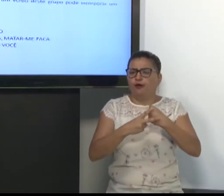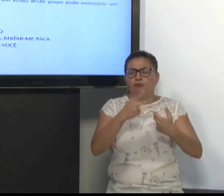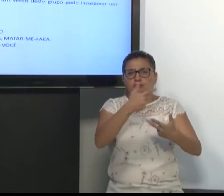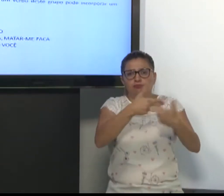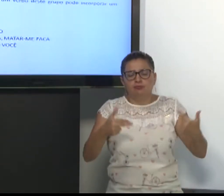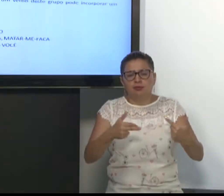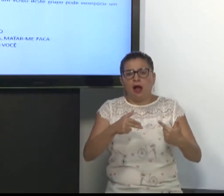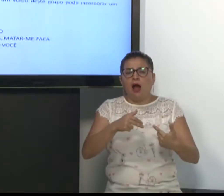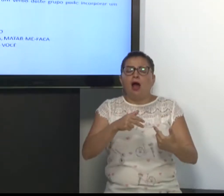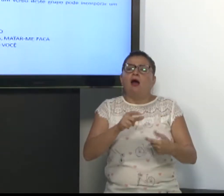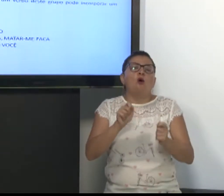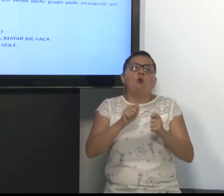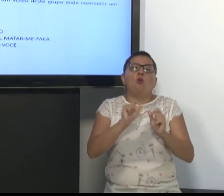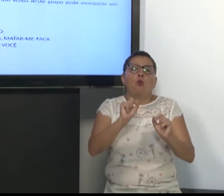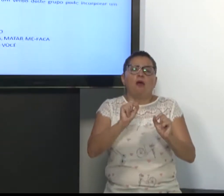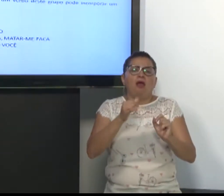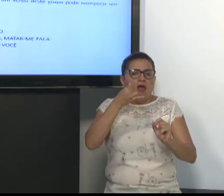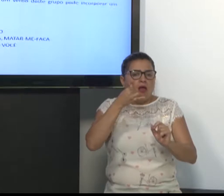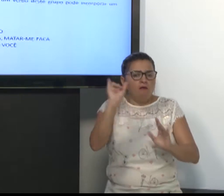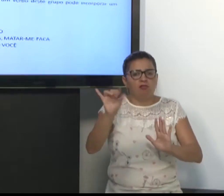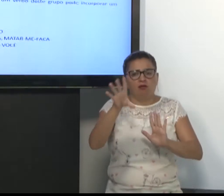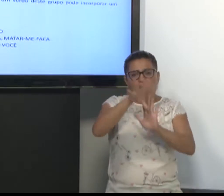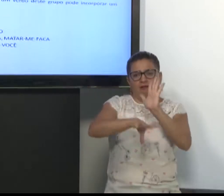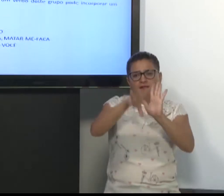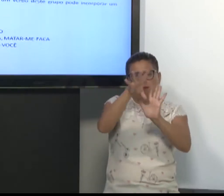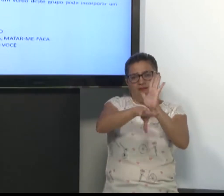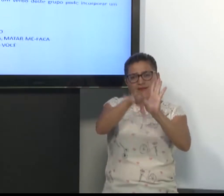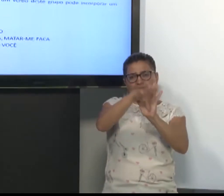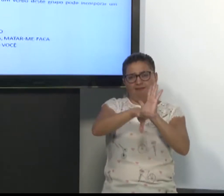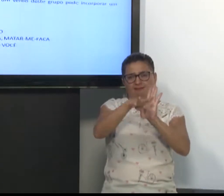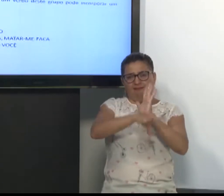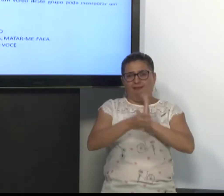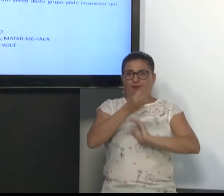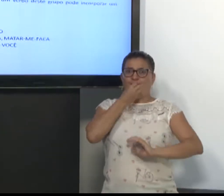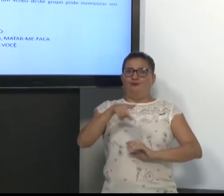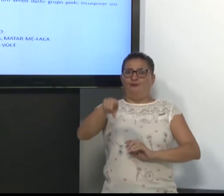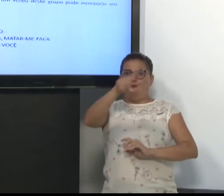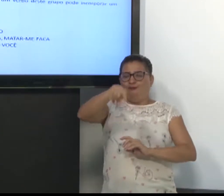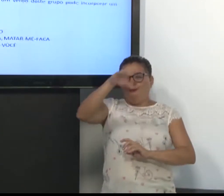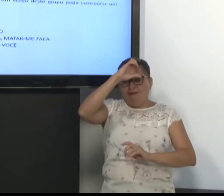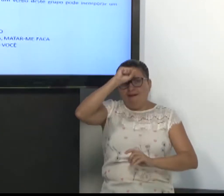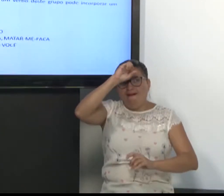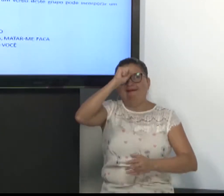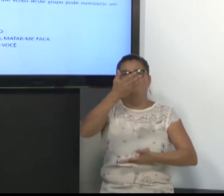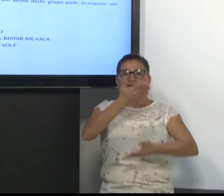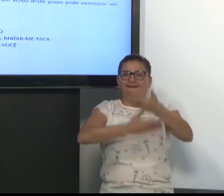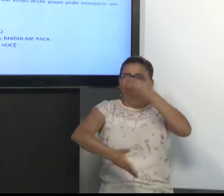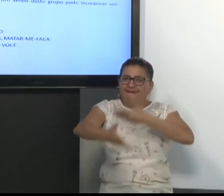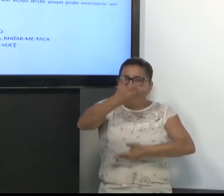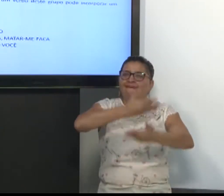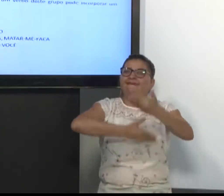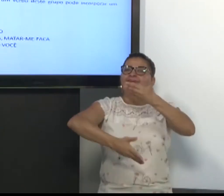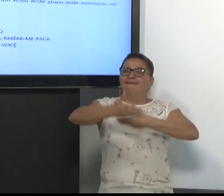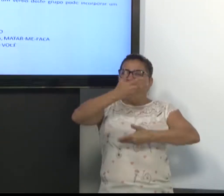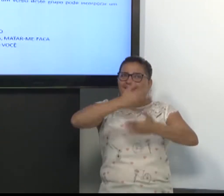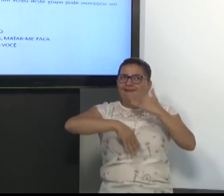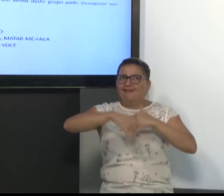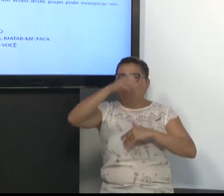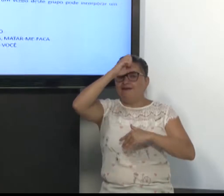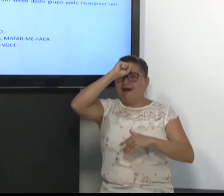A outros tipos. Para evitar o português. Vocês vão aprendendo e trocando experiências para aumentar